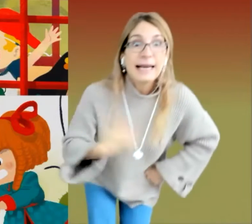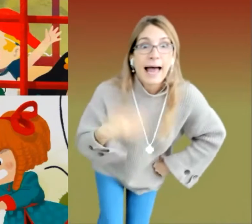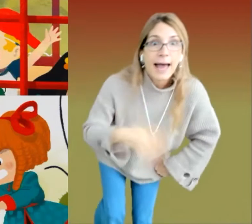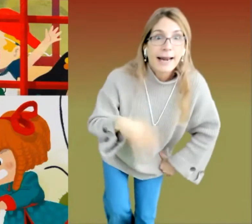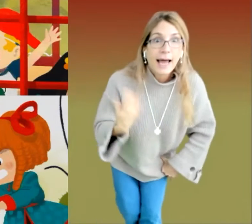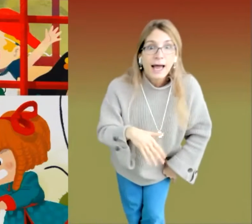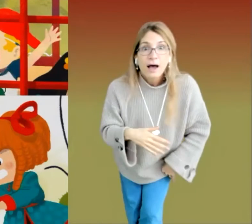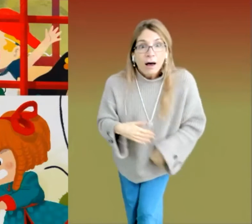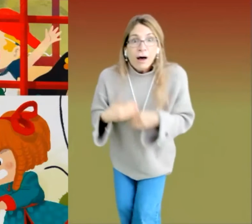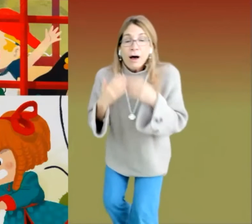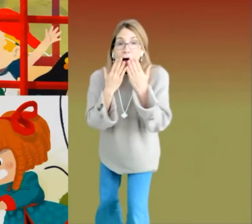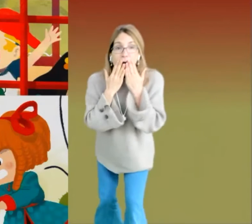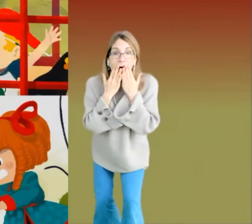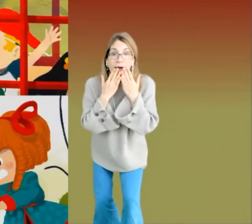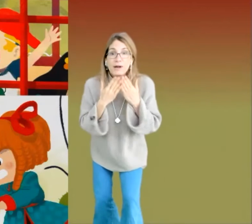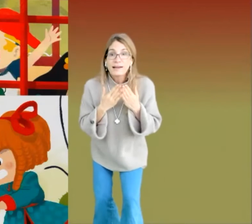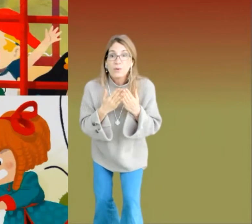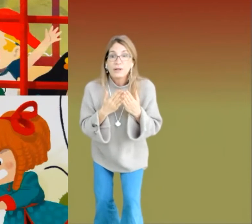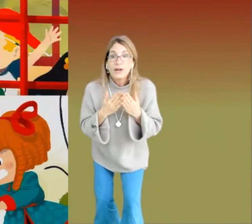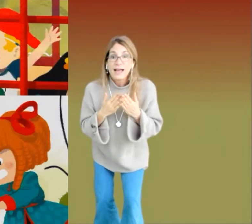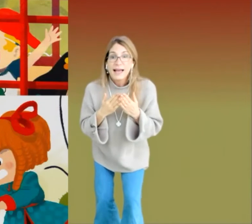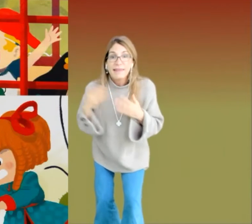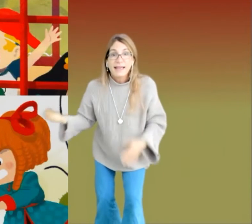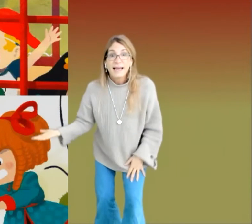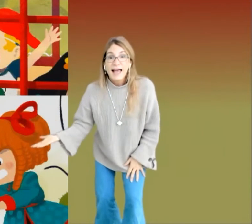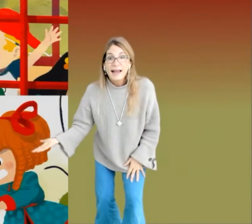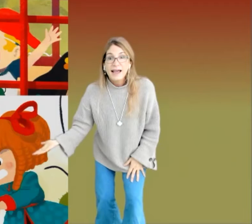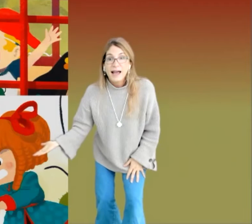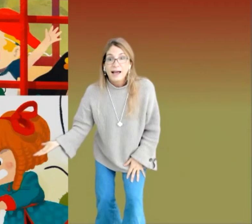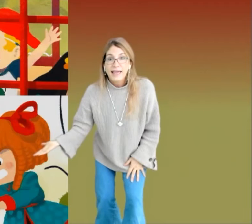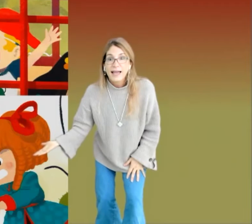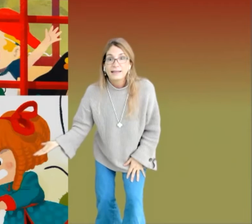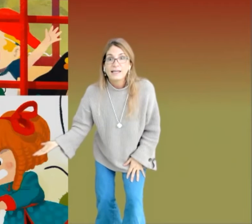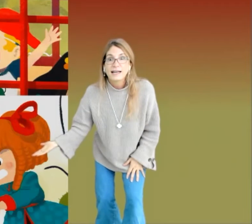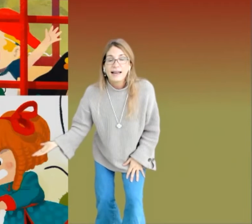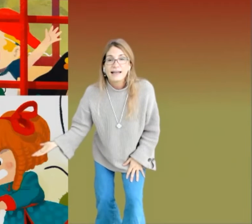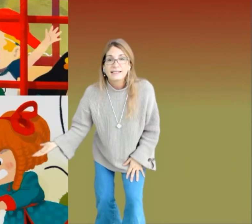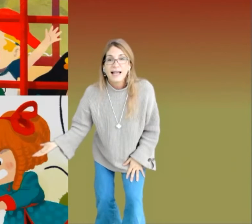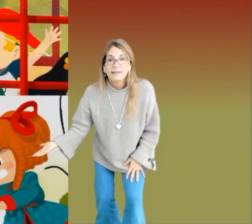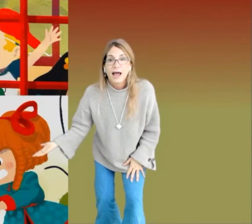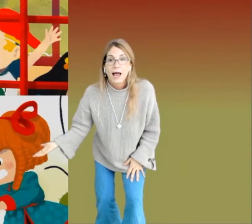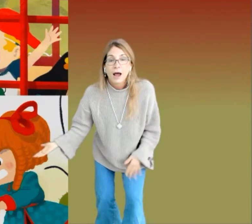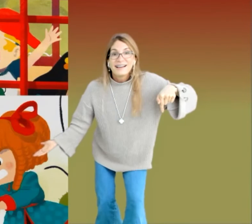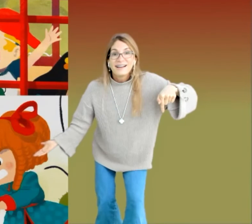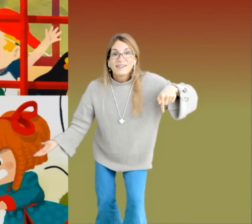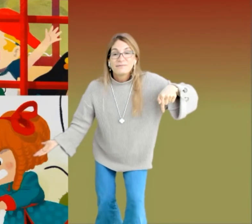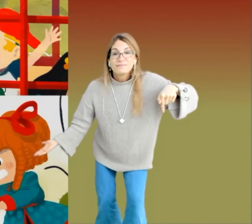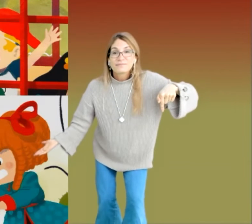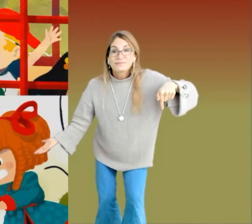Clara? ¡Oh! Ahora recuerdo la cara de Clara. ¿Qué cara tiene Clara, Alessandra? Tenía cara